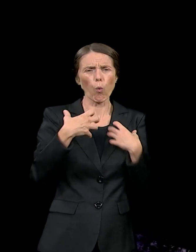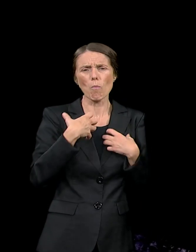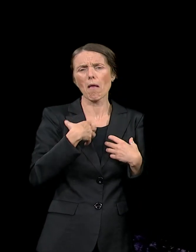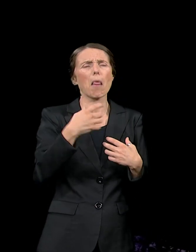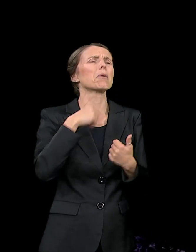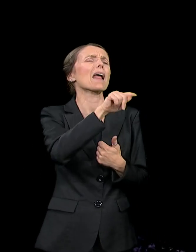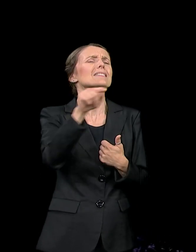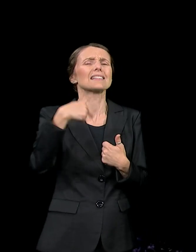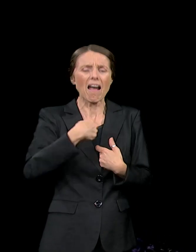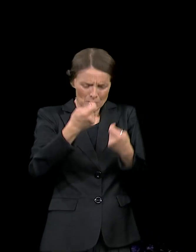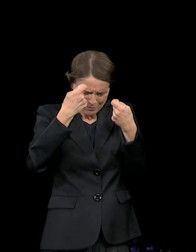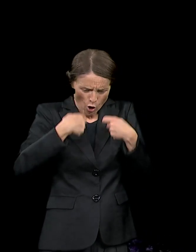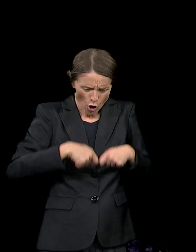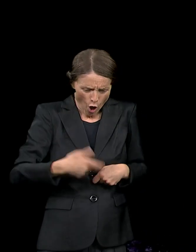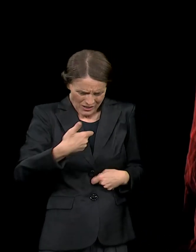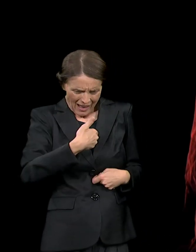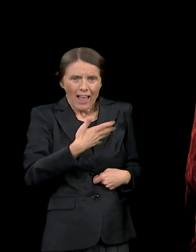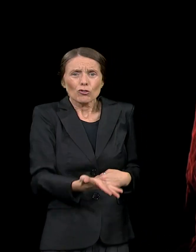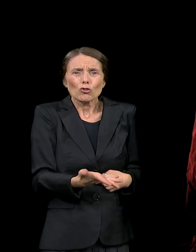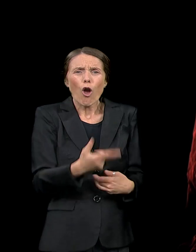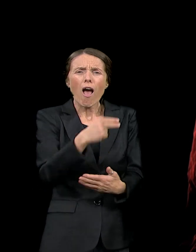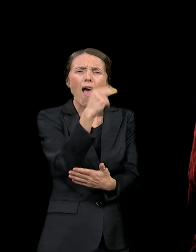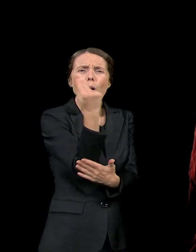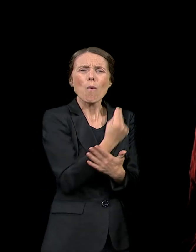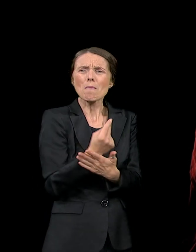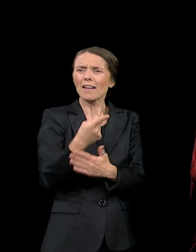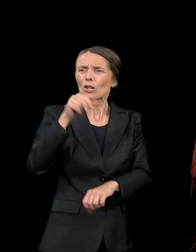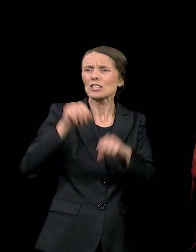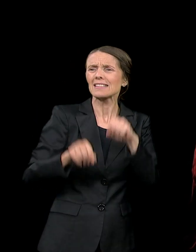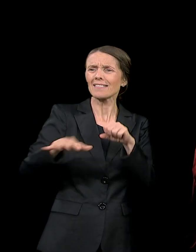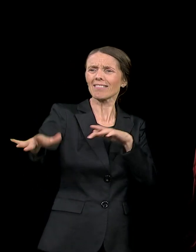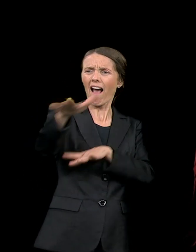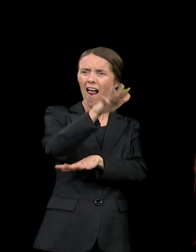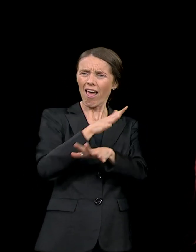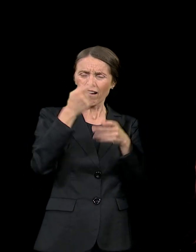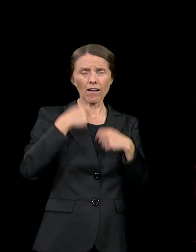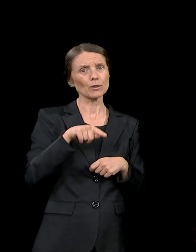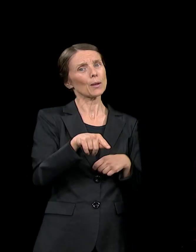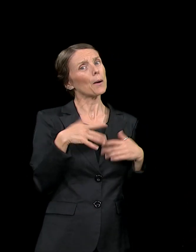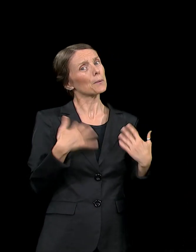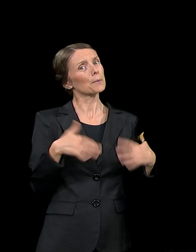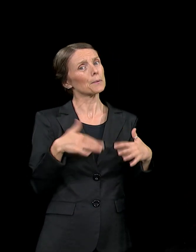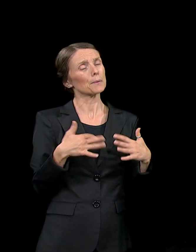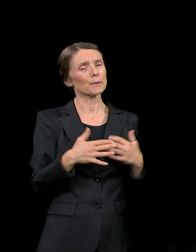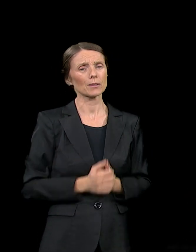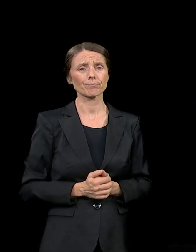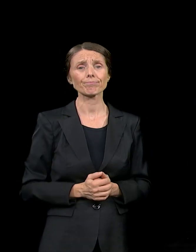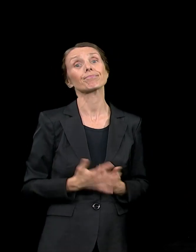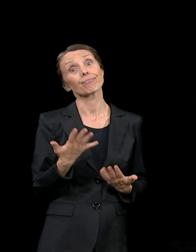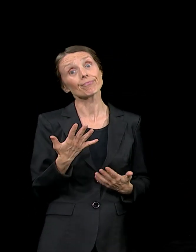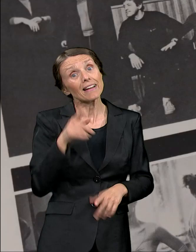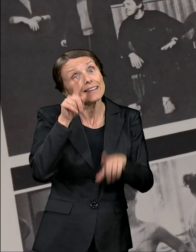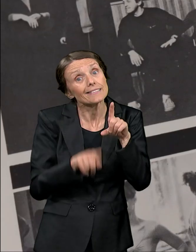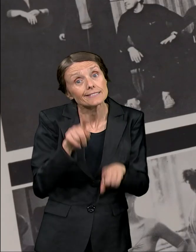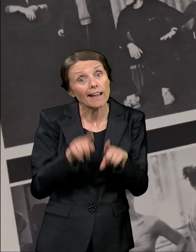i na drugim scenama. Znate, to je nešto veoma posebno. Iznenađenja, pa i ona neprijatna,